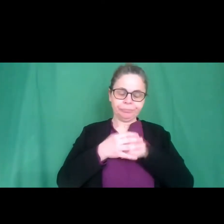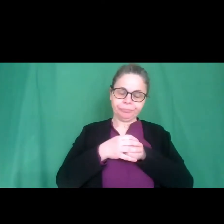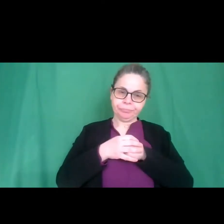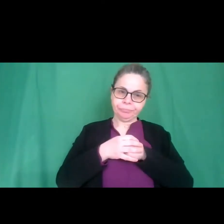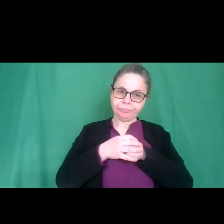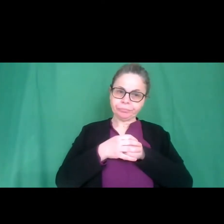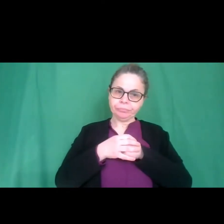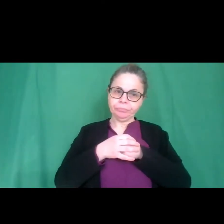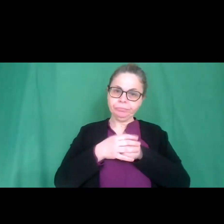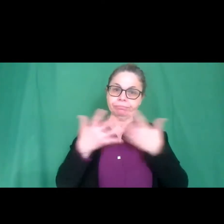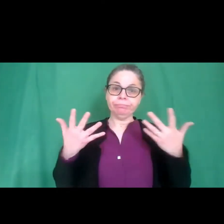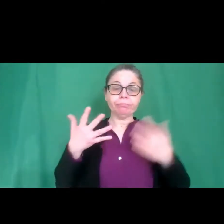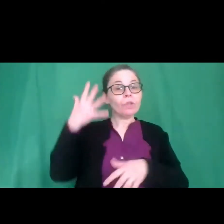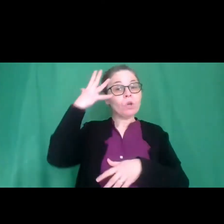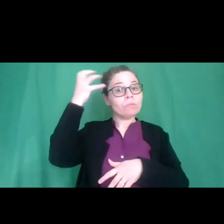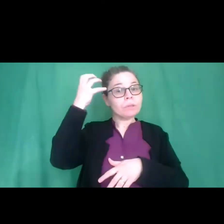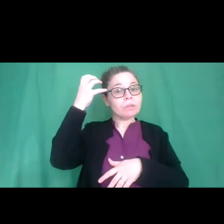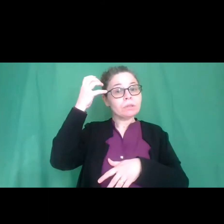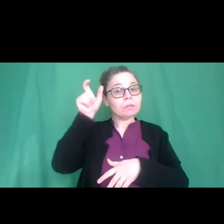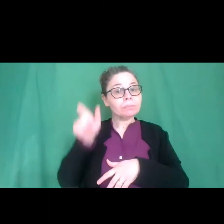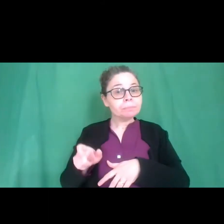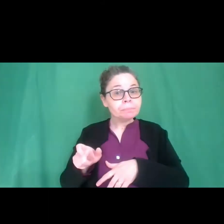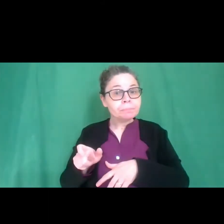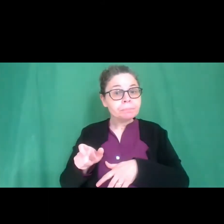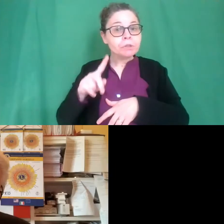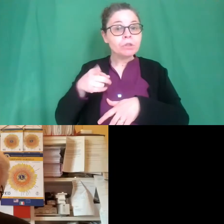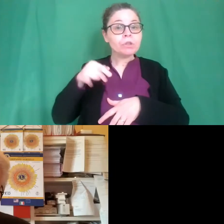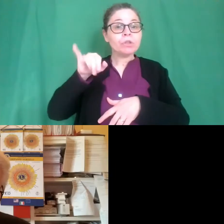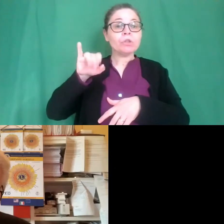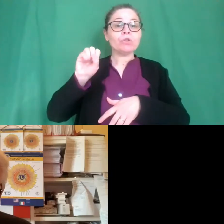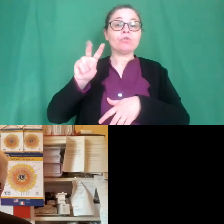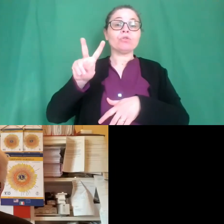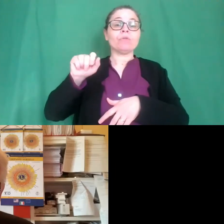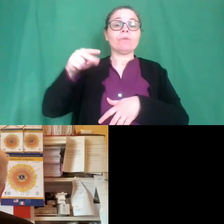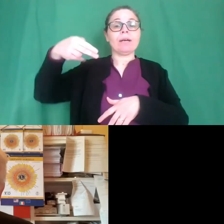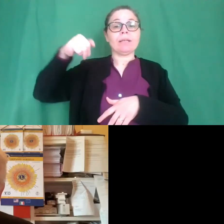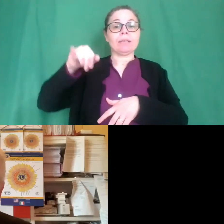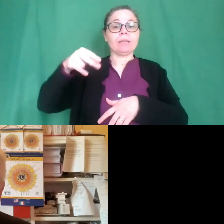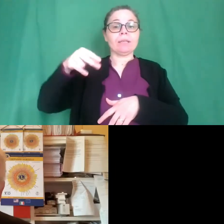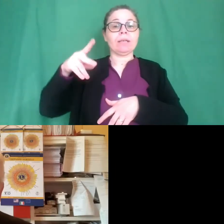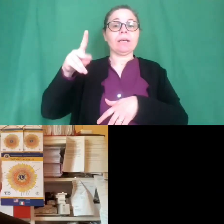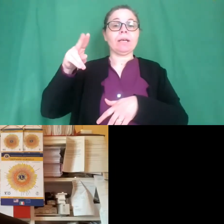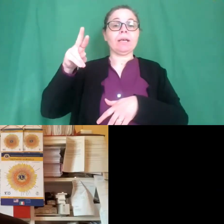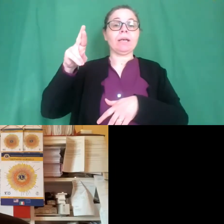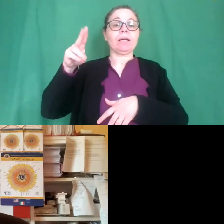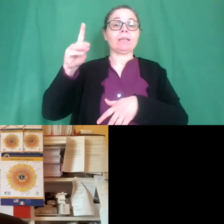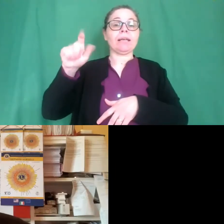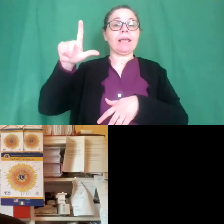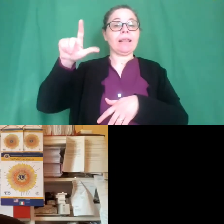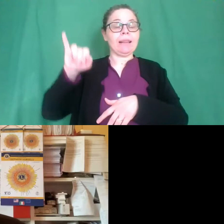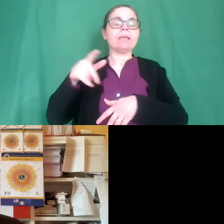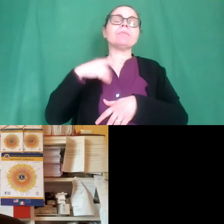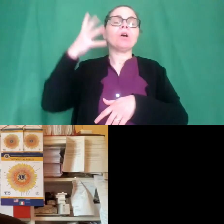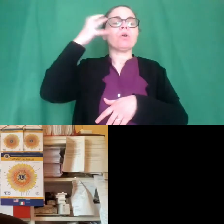governatore Giovanni Nardelli governatore del distretto Lions